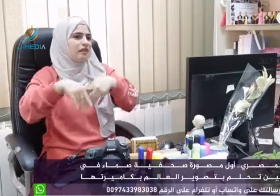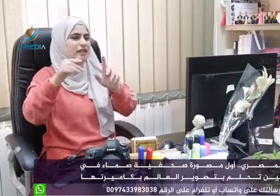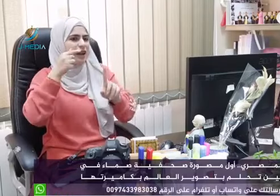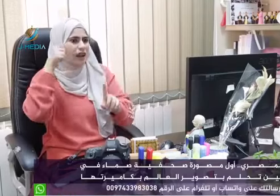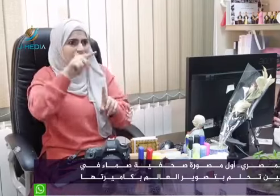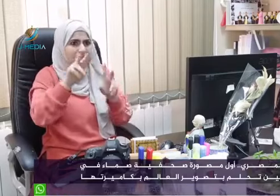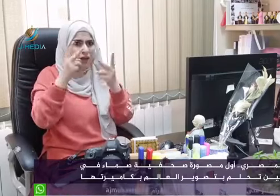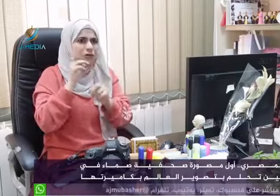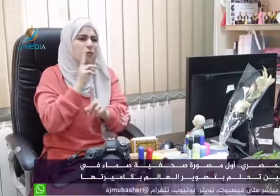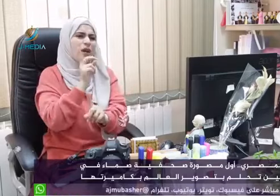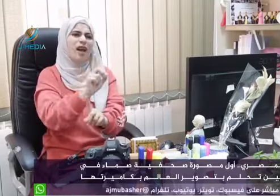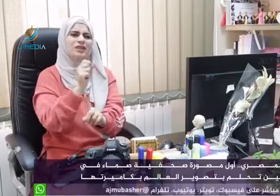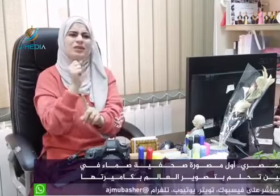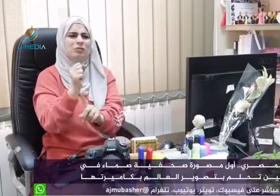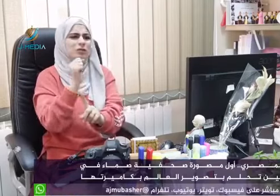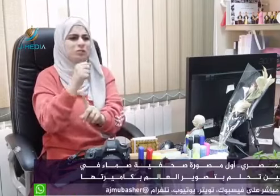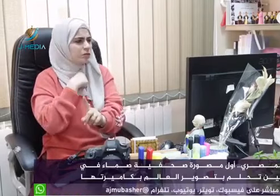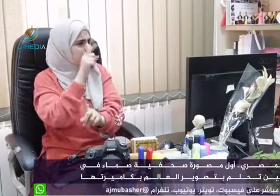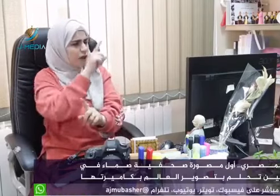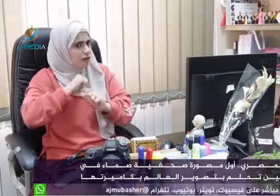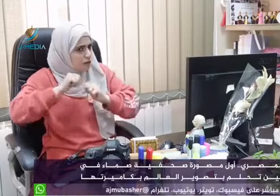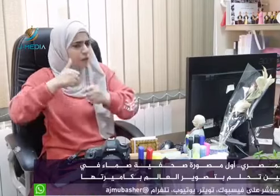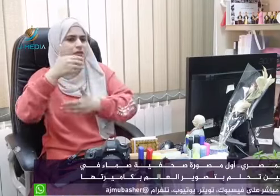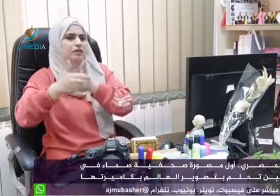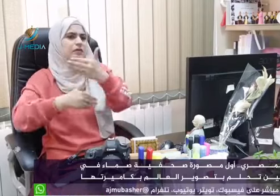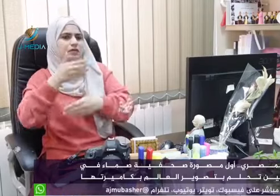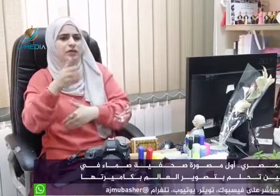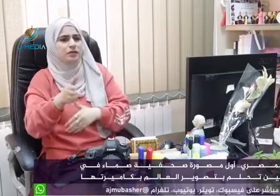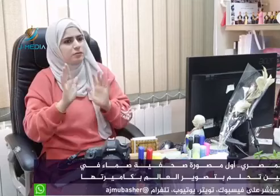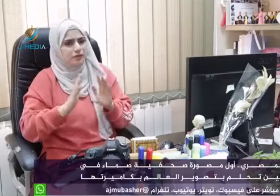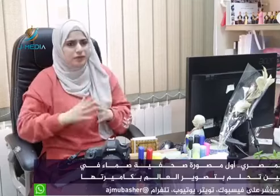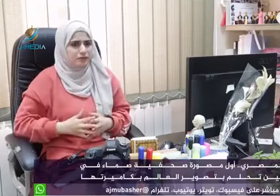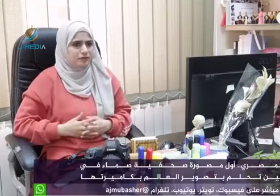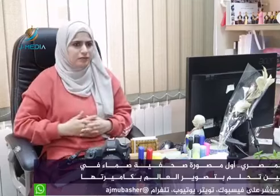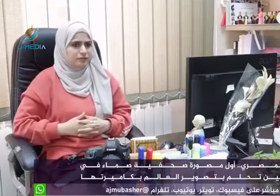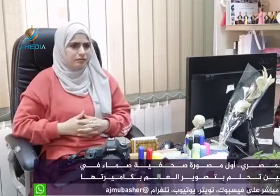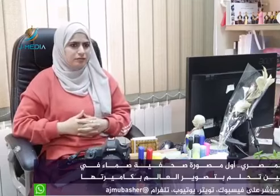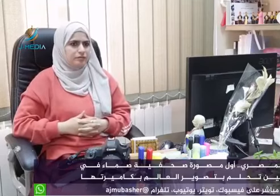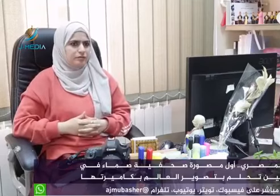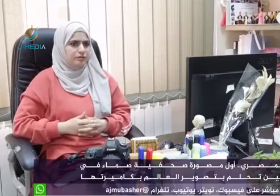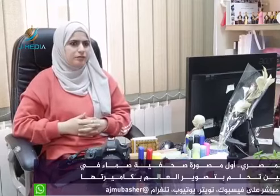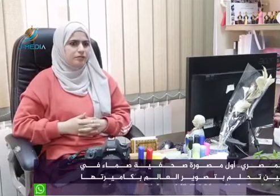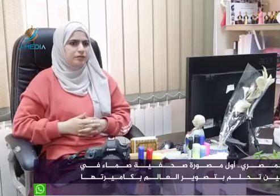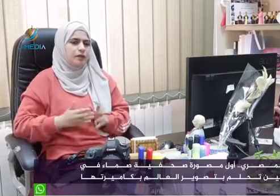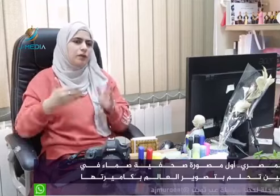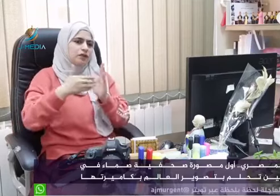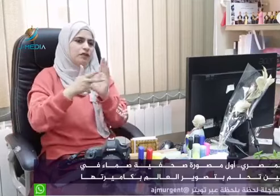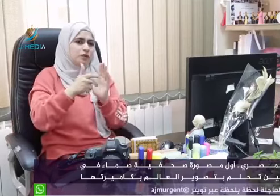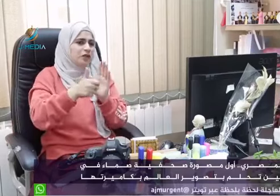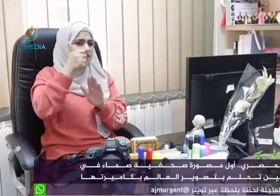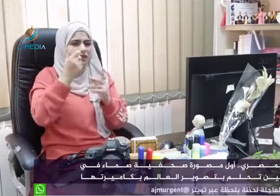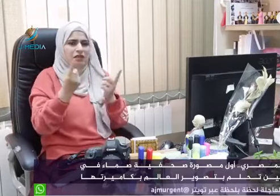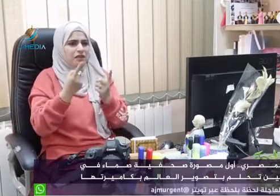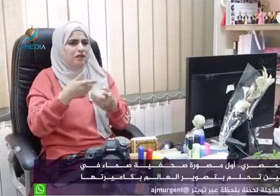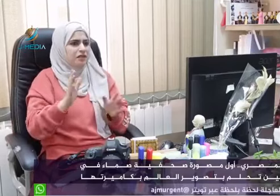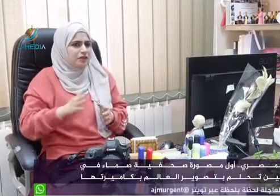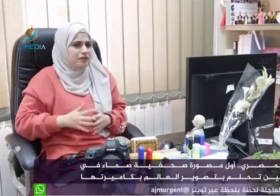متعودين على منهاج أسهل وكان فيه صعوبات كثير تحديناها وكملنا وتخطينا مرحلة التوجيه